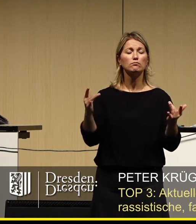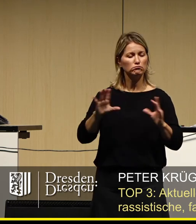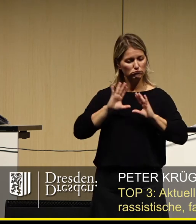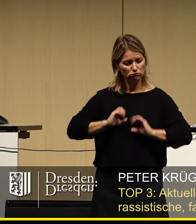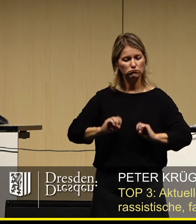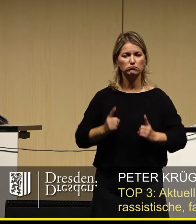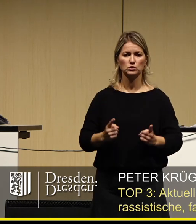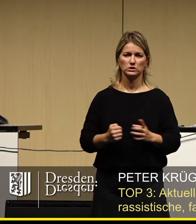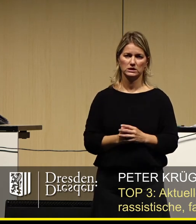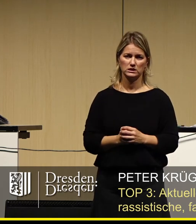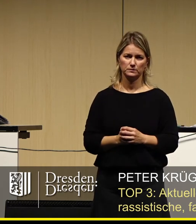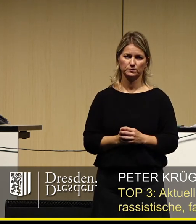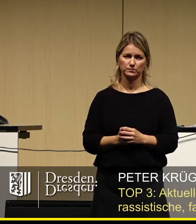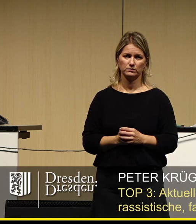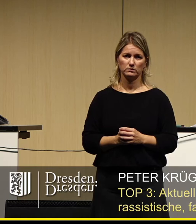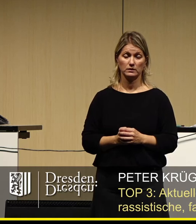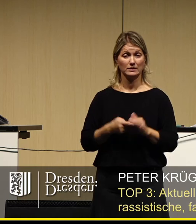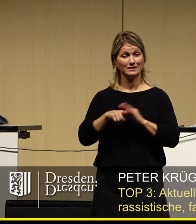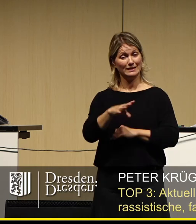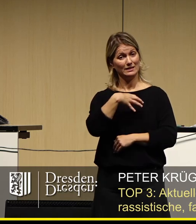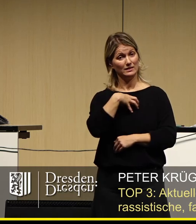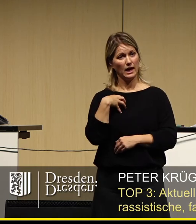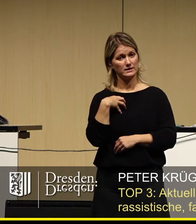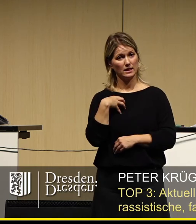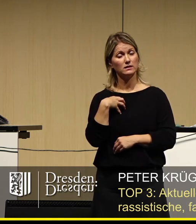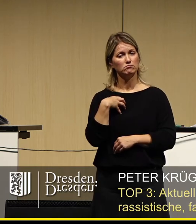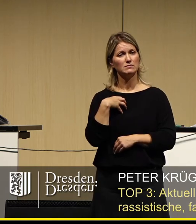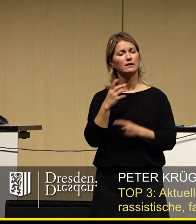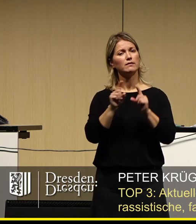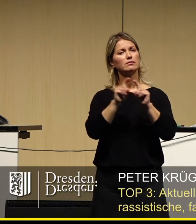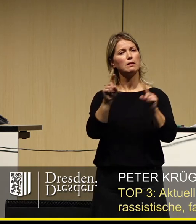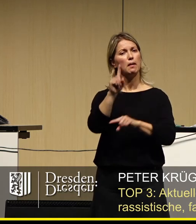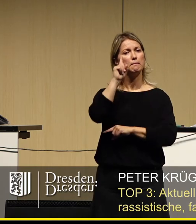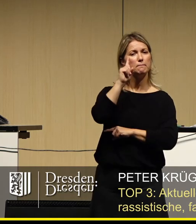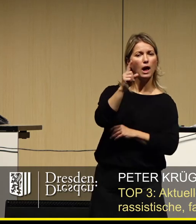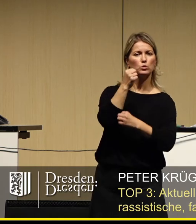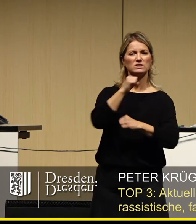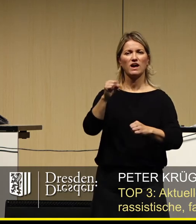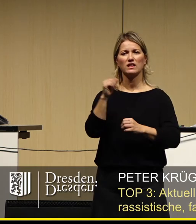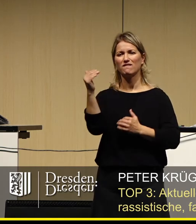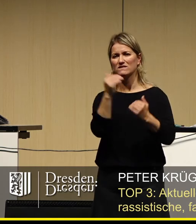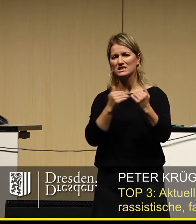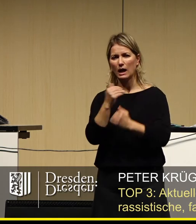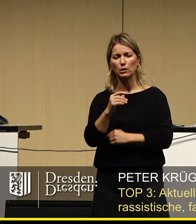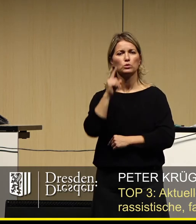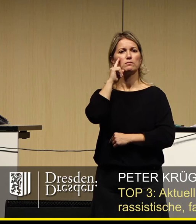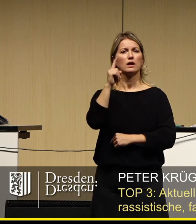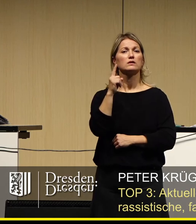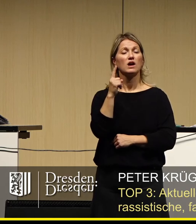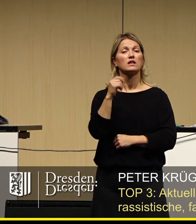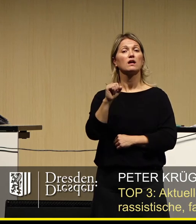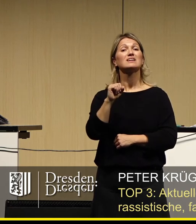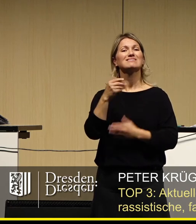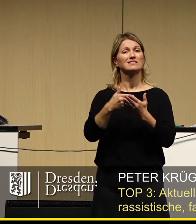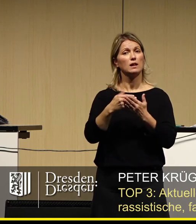aushalten. Wenn man in Dresden über Meinungsfreiheit und Versammlungsfreiheit spricht, dann sollte man das aus historischen und politischen Gründen